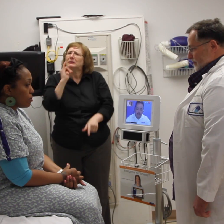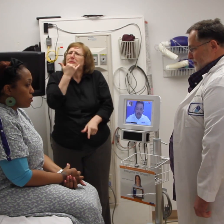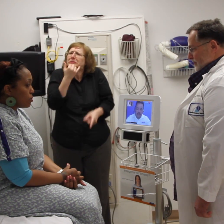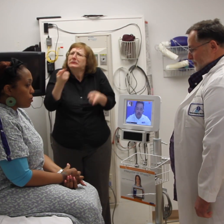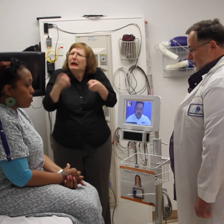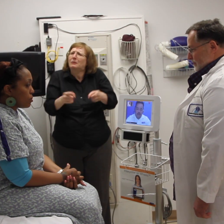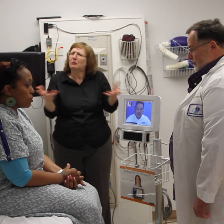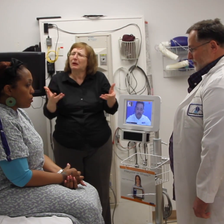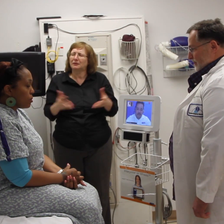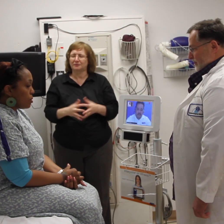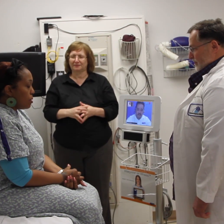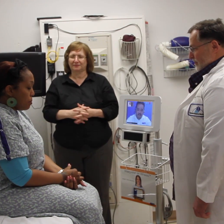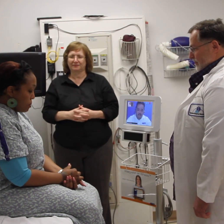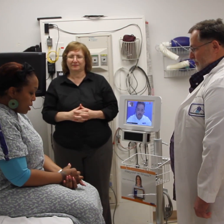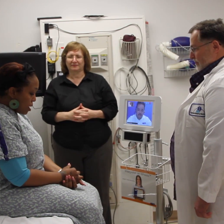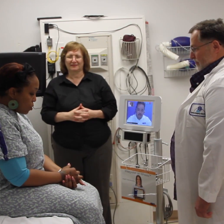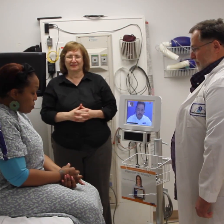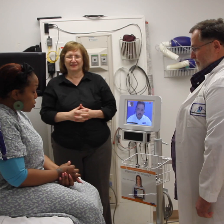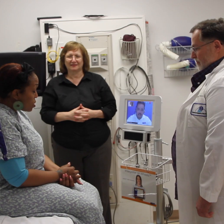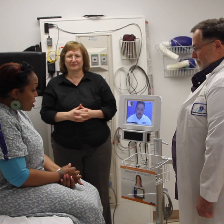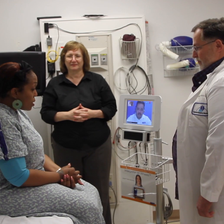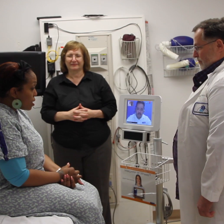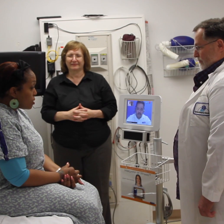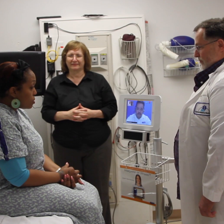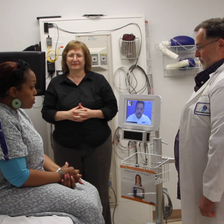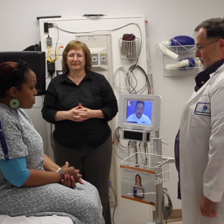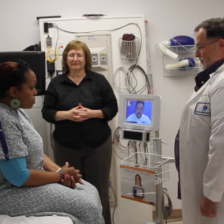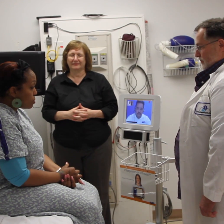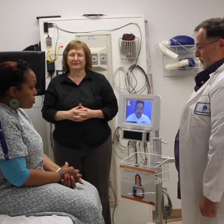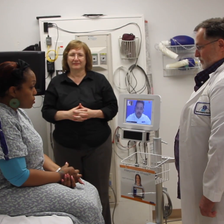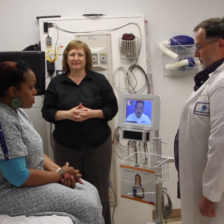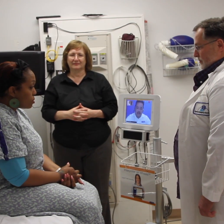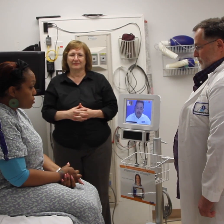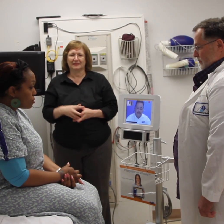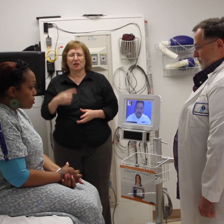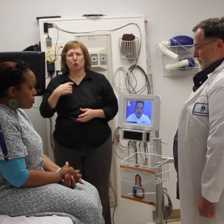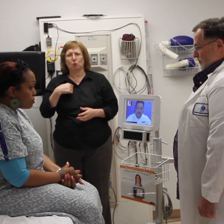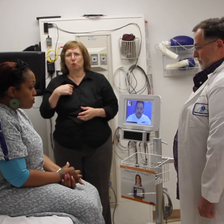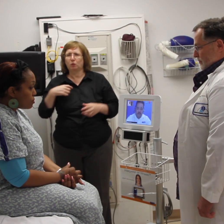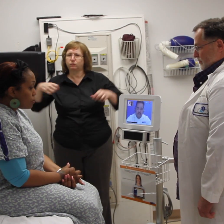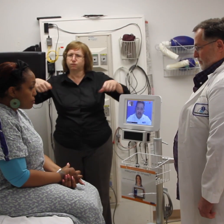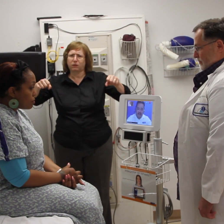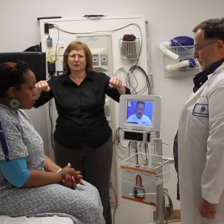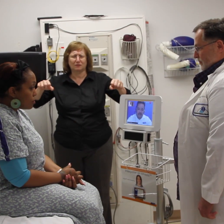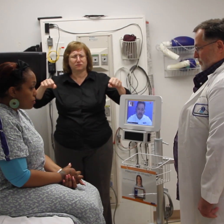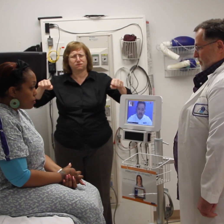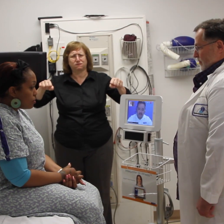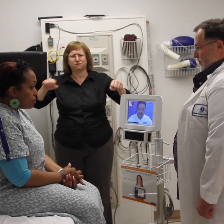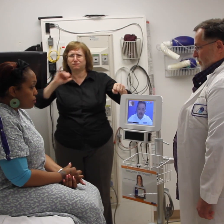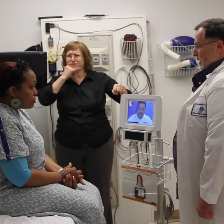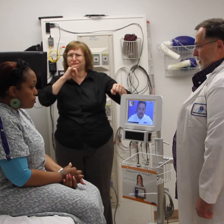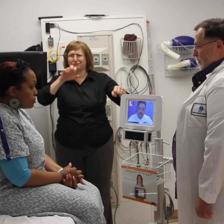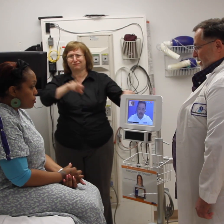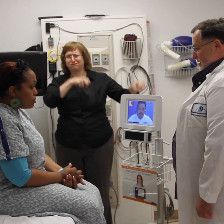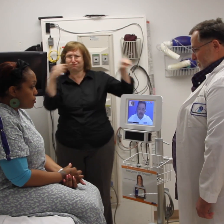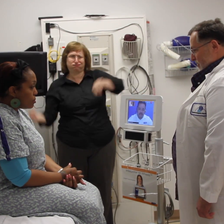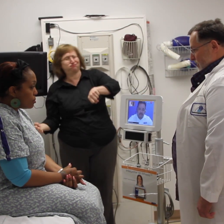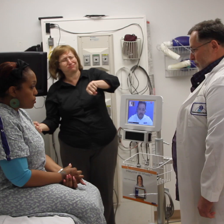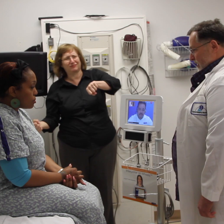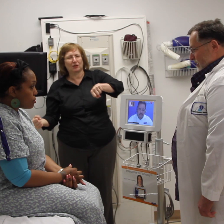¿Y cómo lo lastimó? Me caí en una motocicleta. I fell for my motorcycle. Ok, sounds like we need